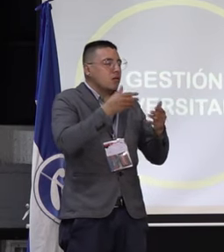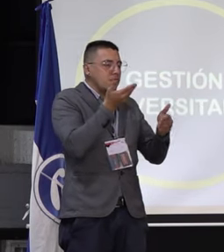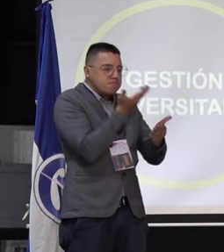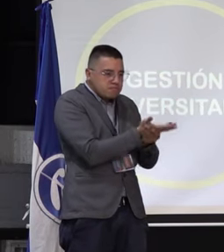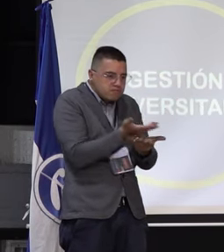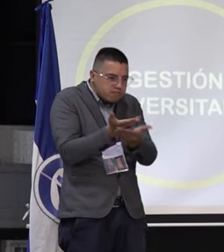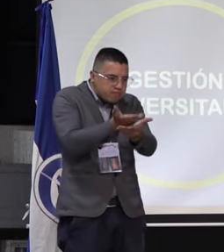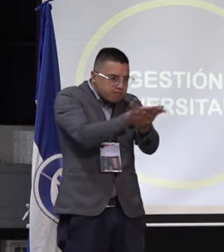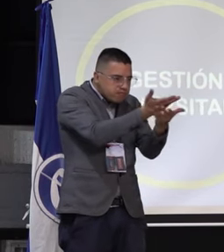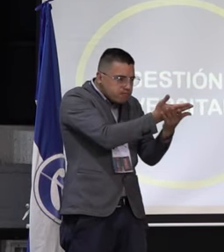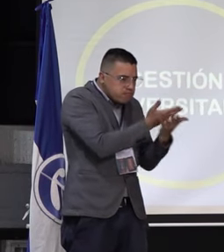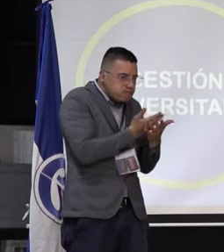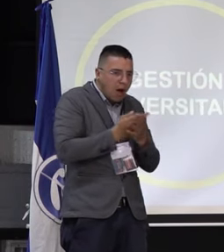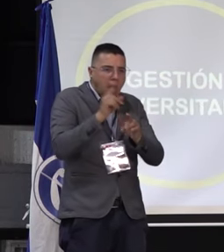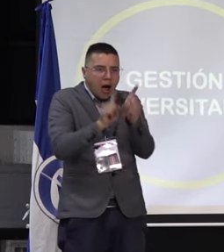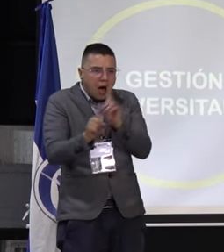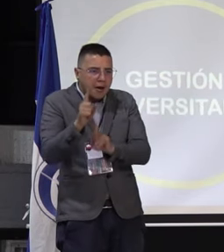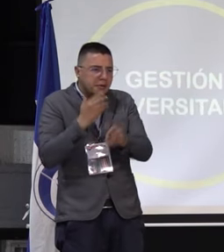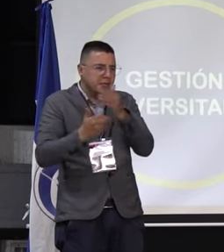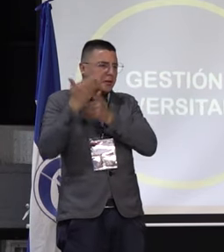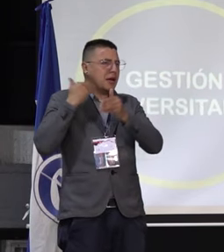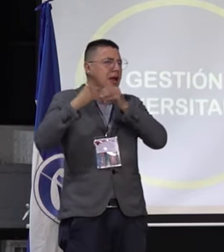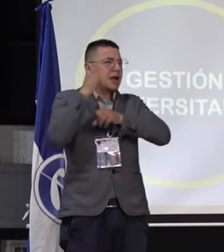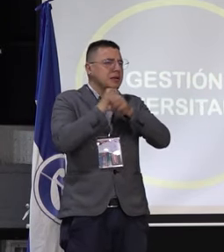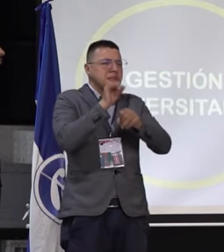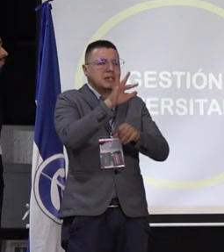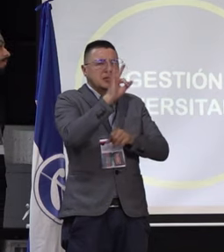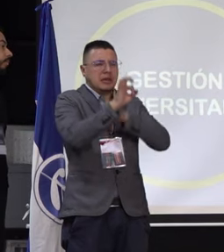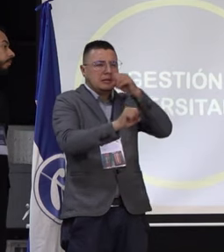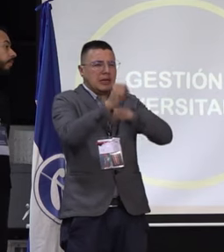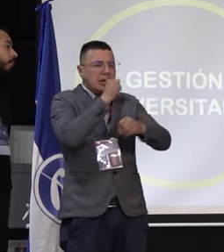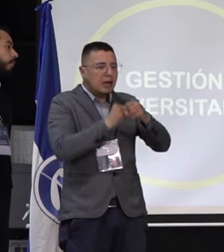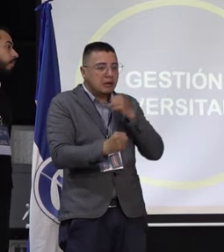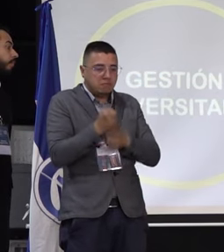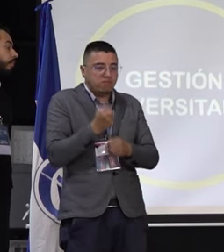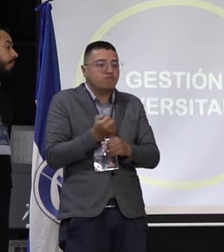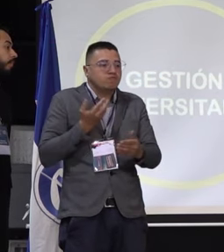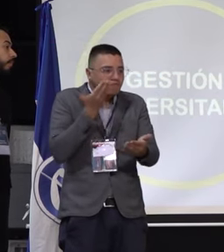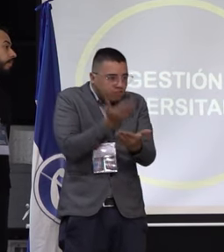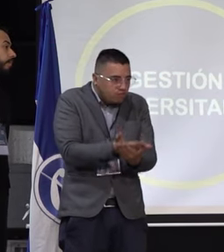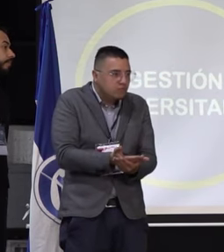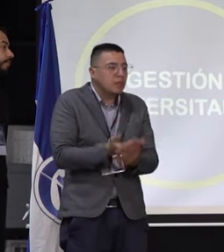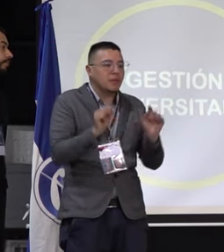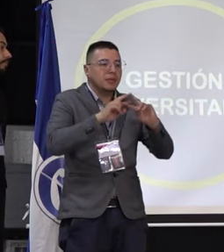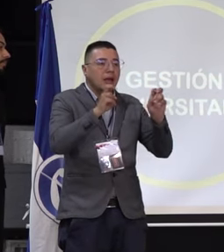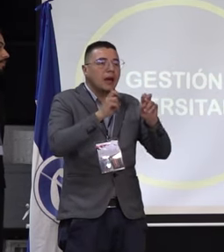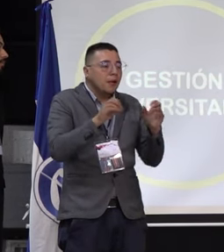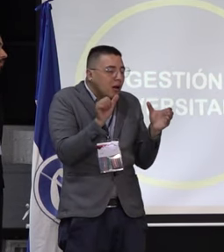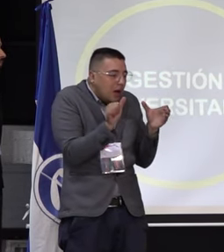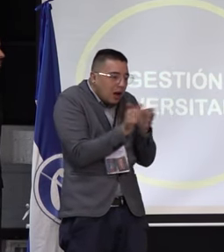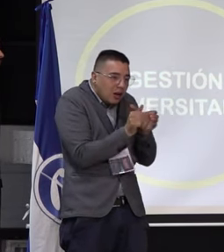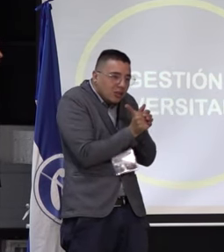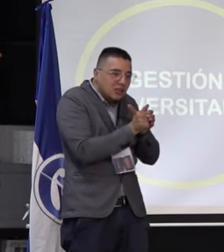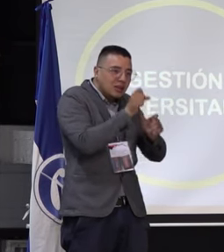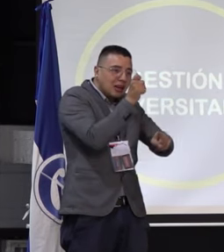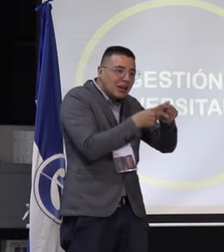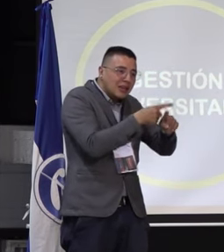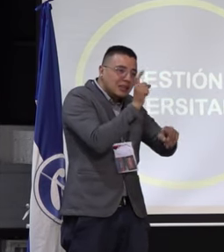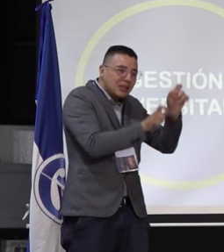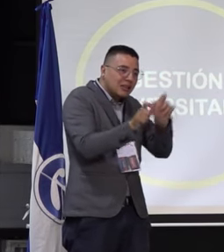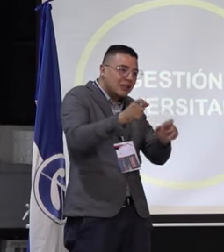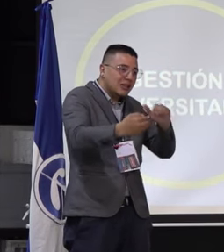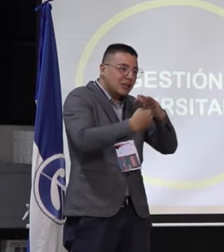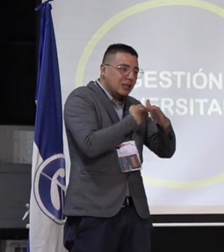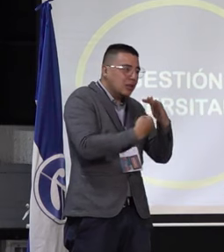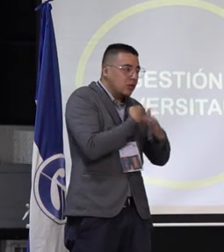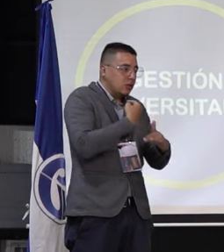propuestas, ¿cierto? Digamos, hace algunos años, hace más o menos tres años se planteó la idea de la asociación de egresados. Nosotros